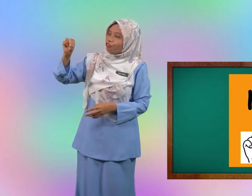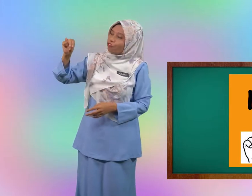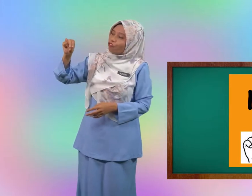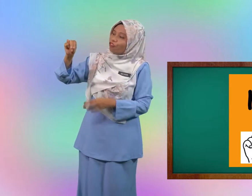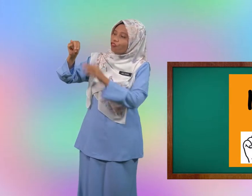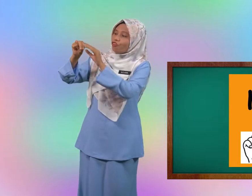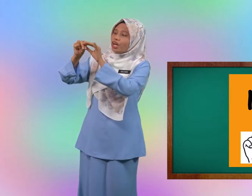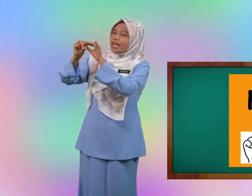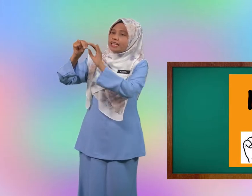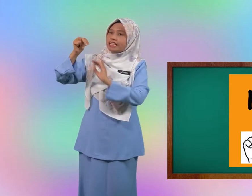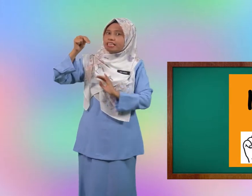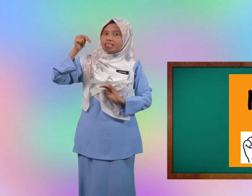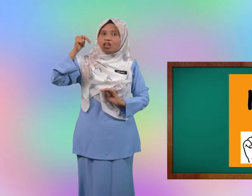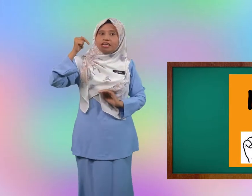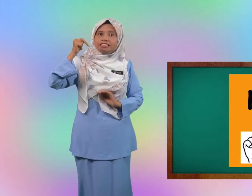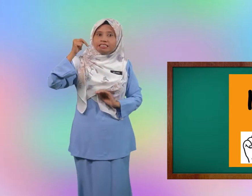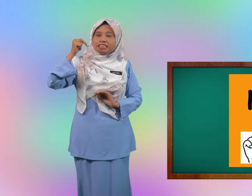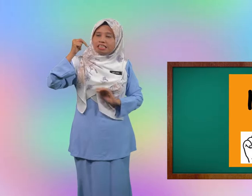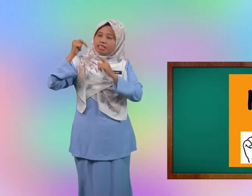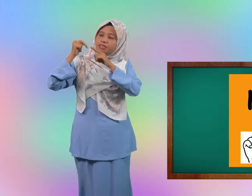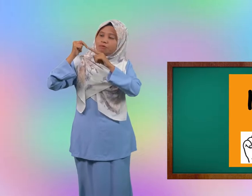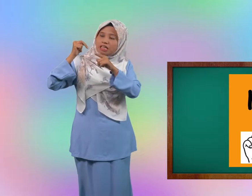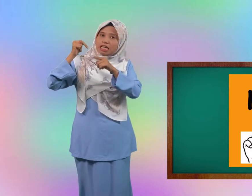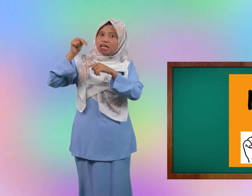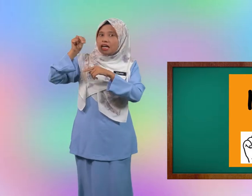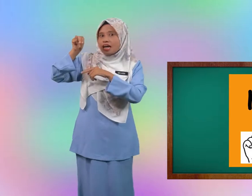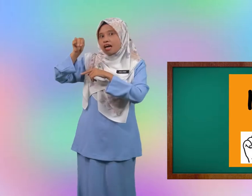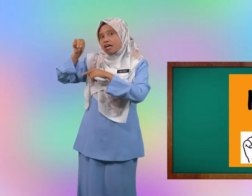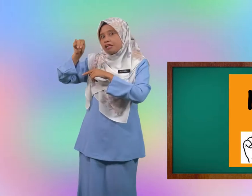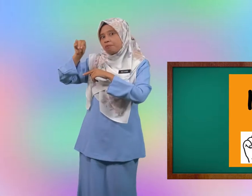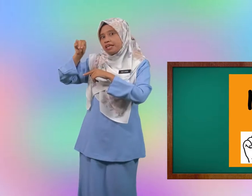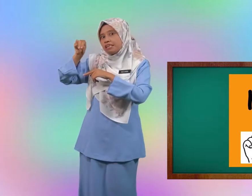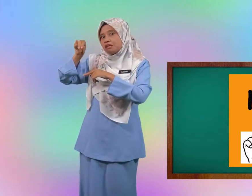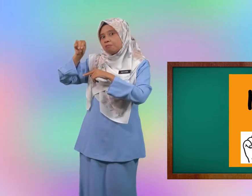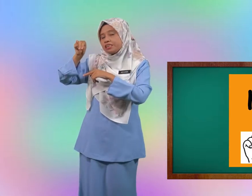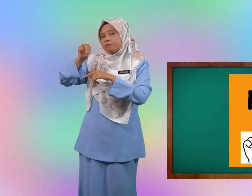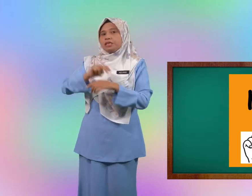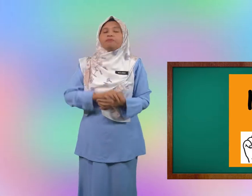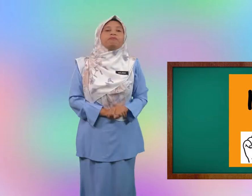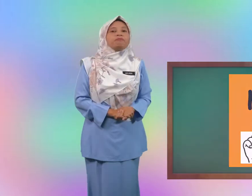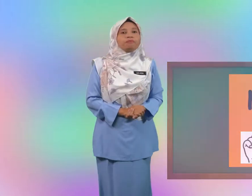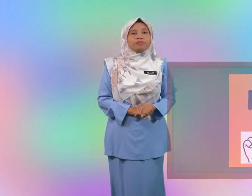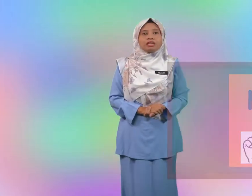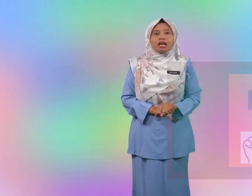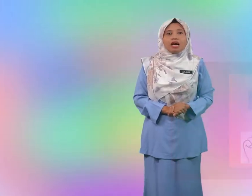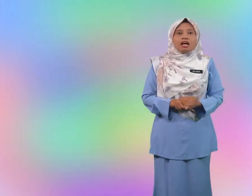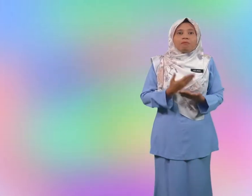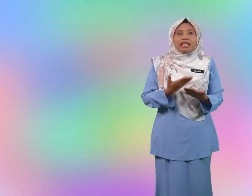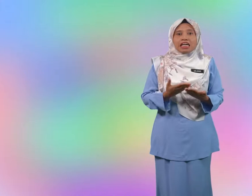N kalau dari sisi macam ni lepas macam ni baiklah